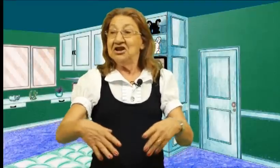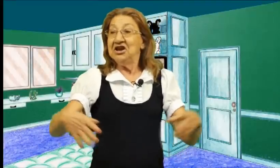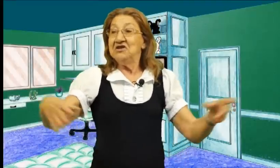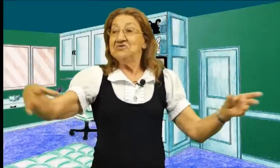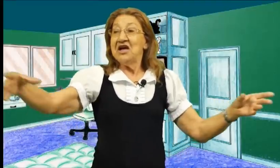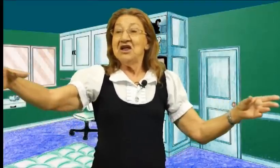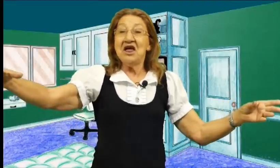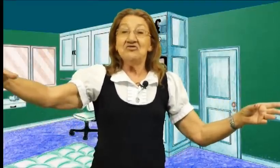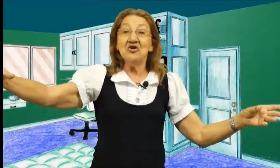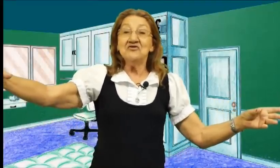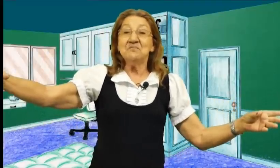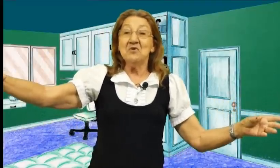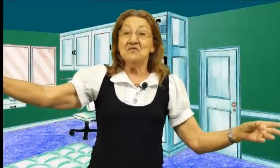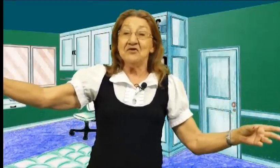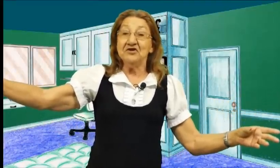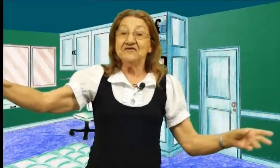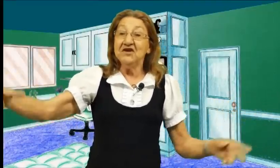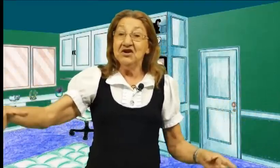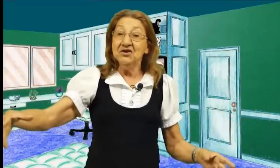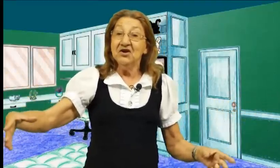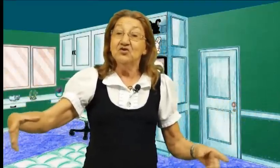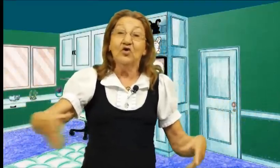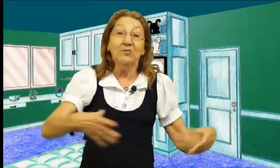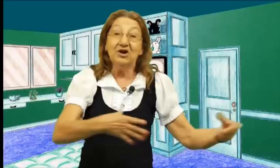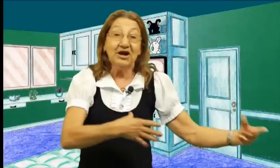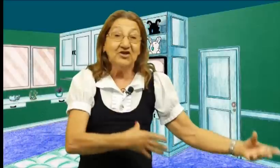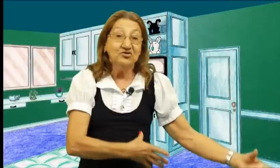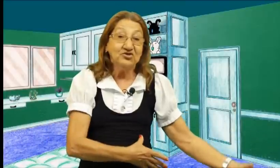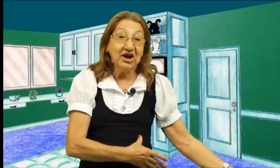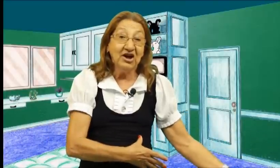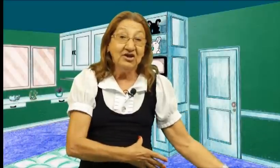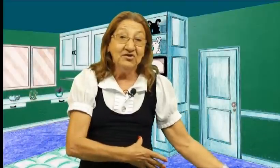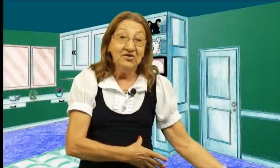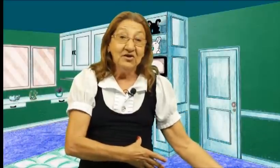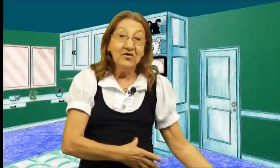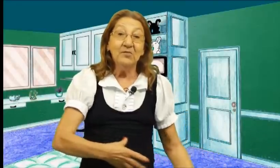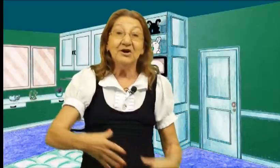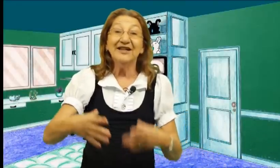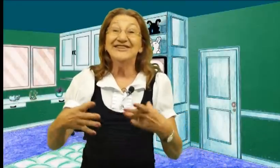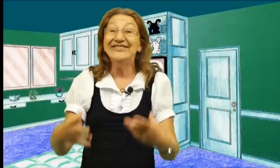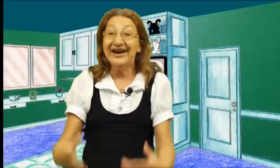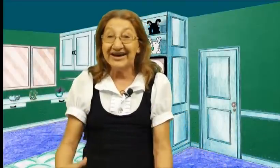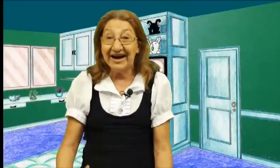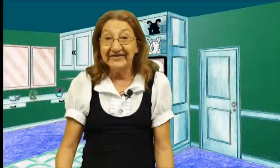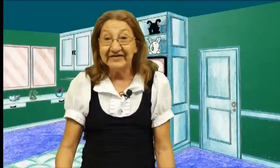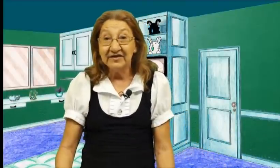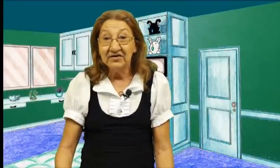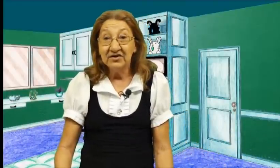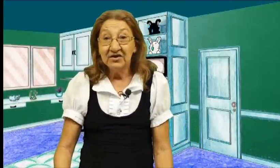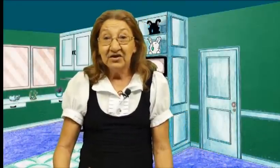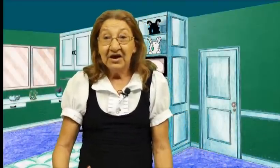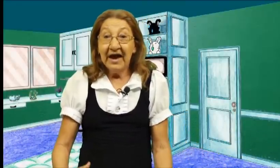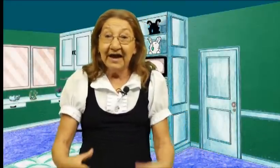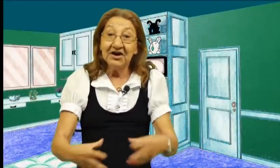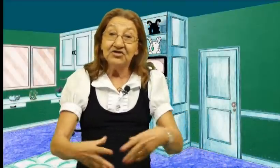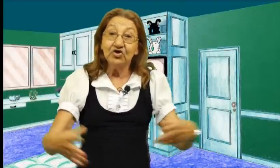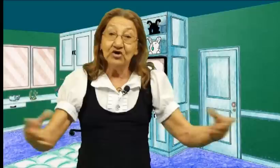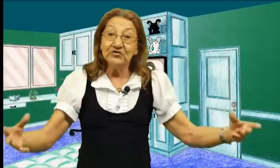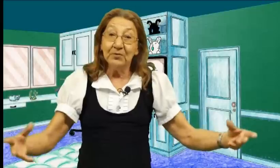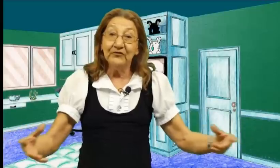Denireno O terreno é 12 por 20 Sim Eu não vou morar dentro do terreno Vou morar dentro da casa Aquele 12 por